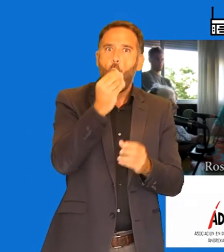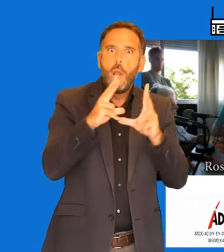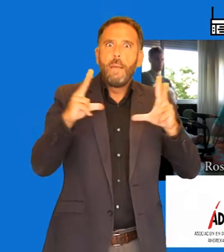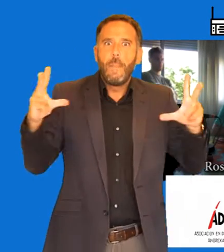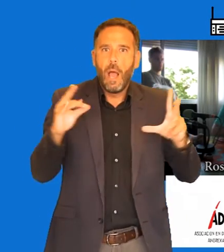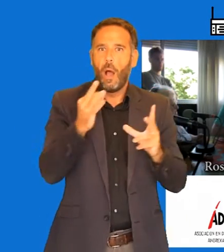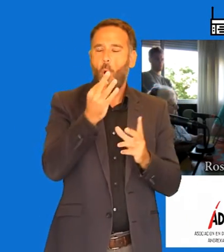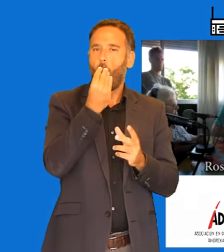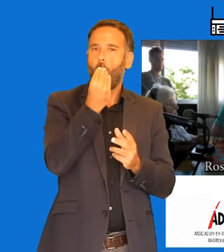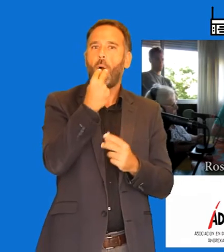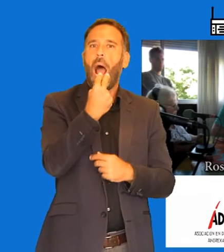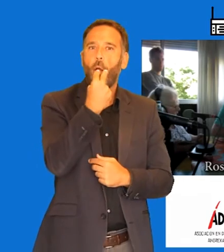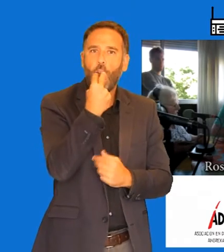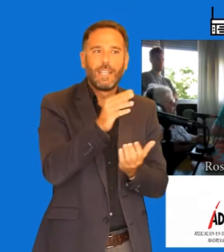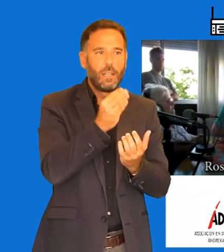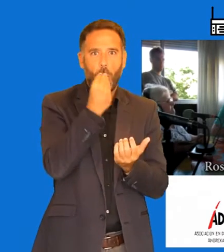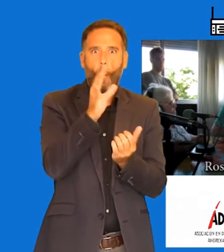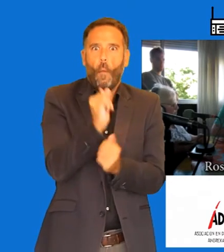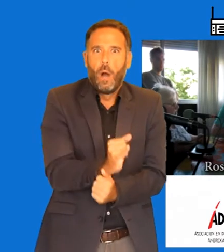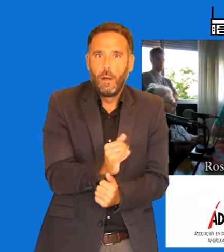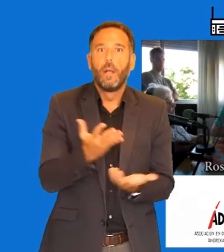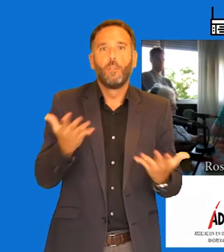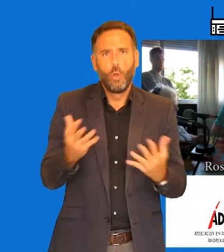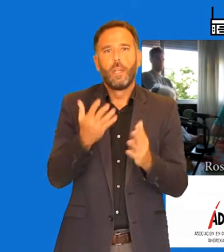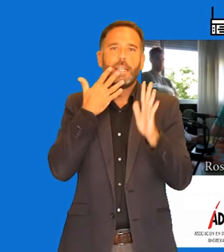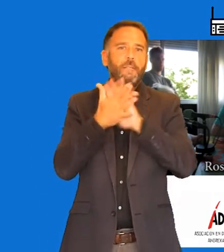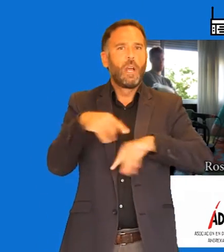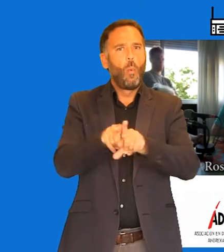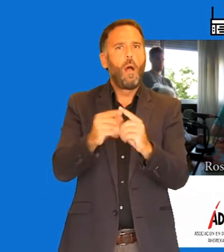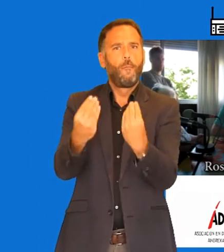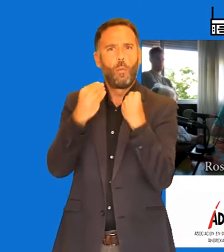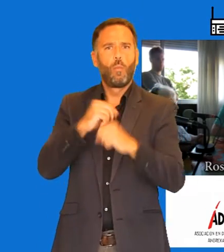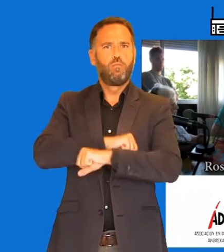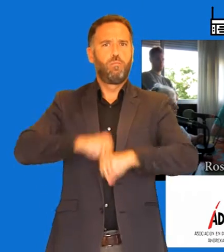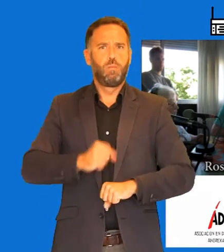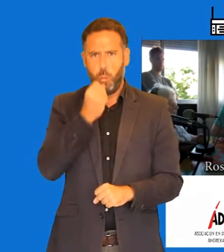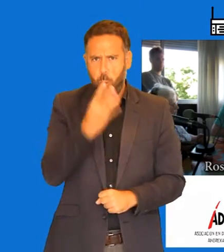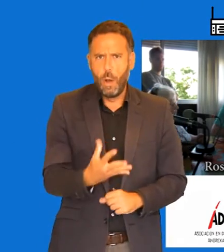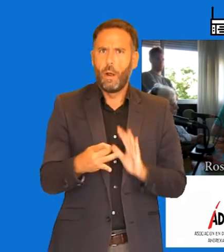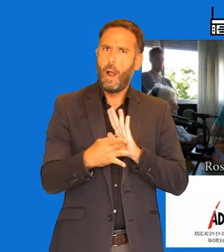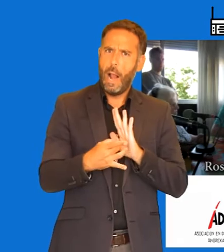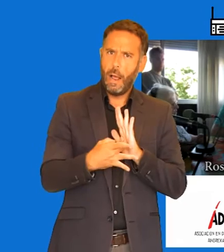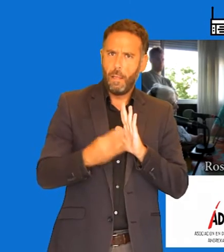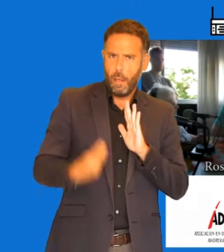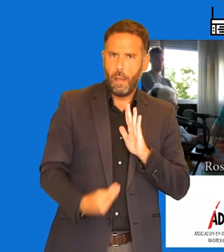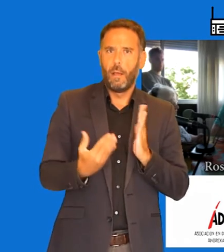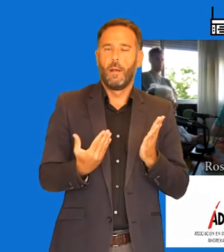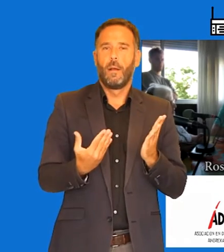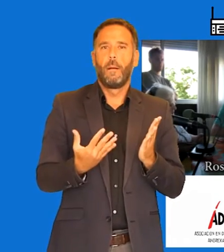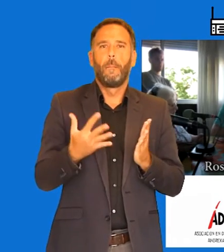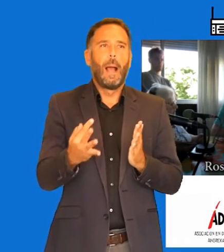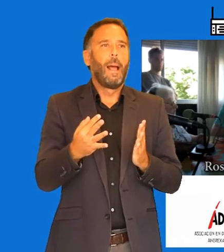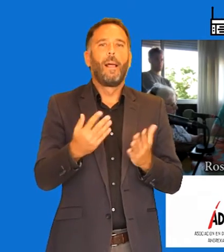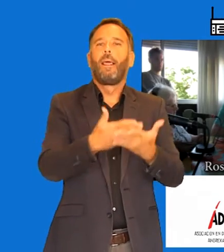Entonces, es una buena formación y muy... que no está en la calle.